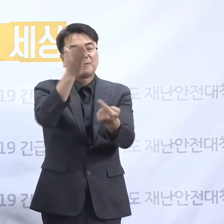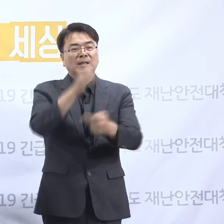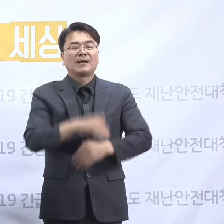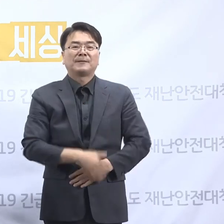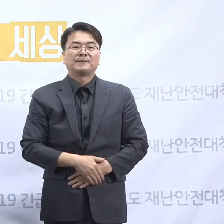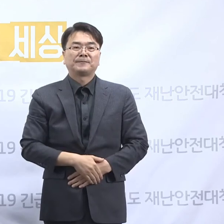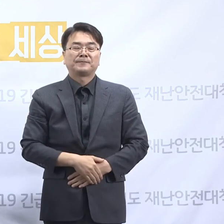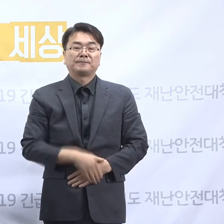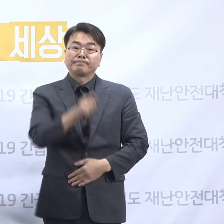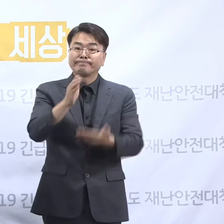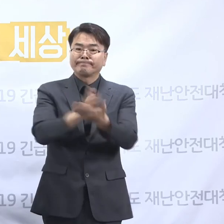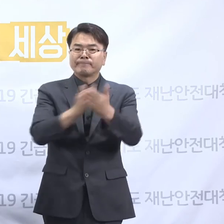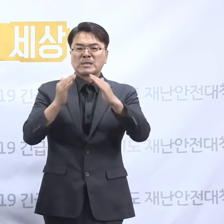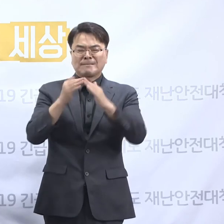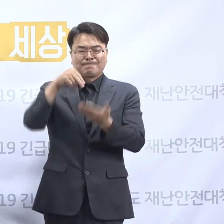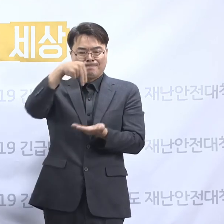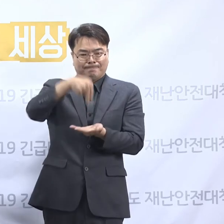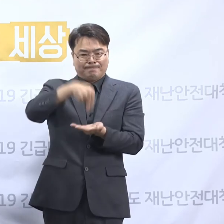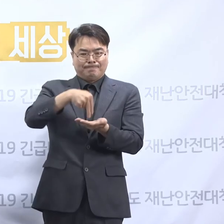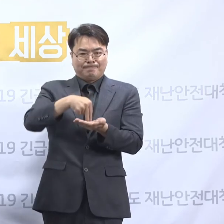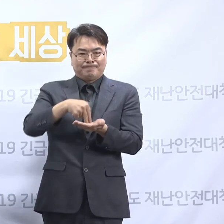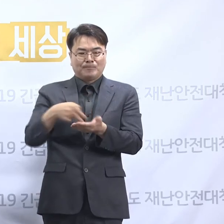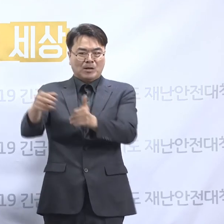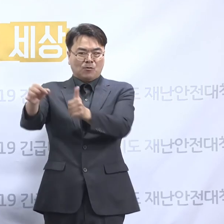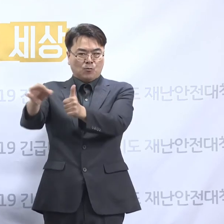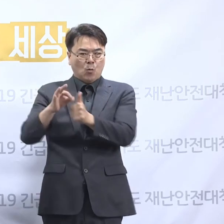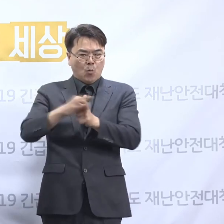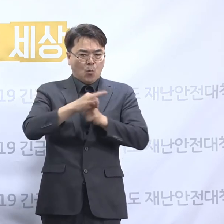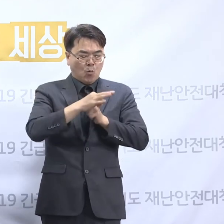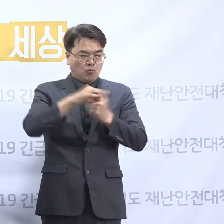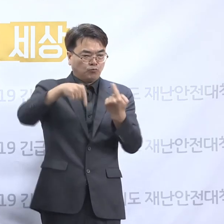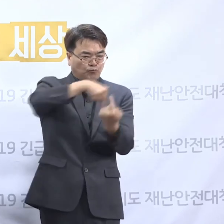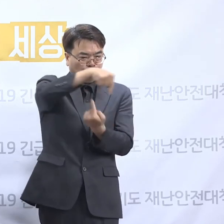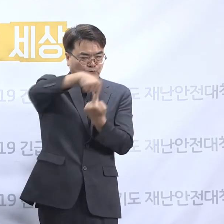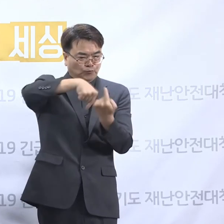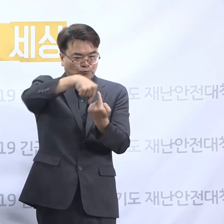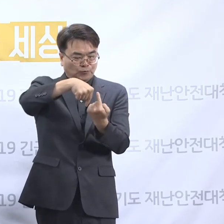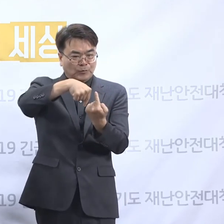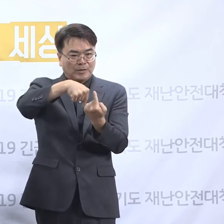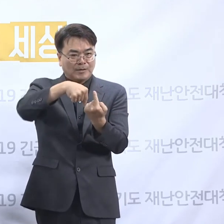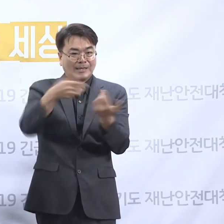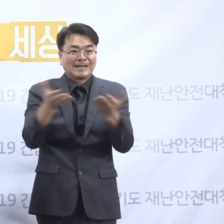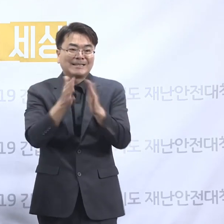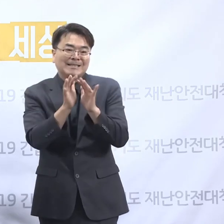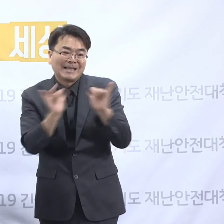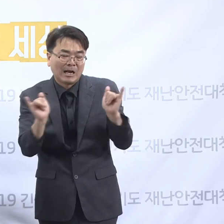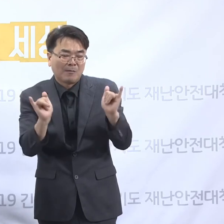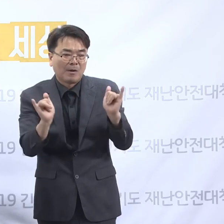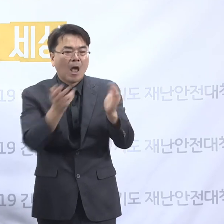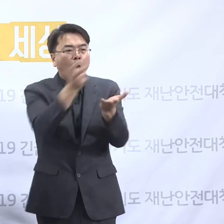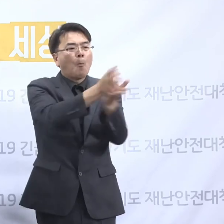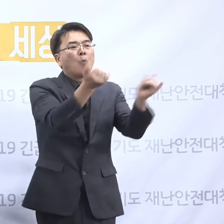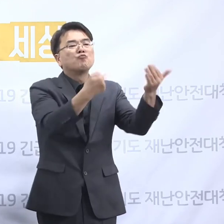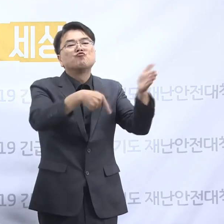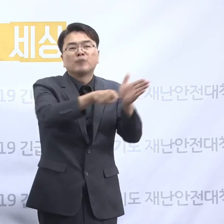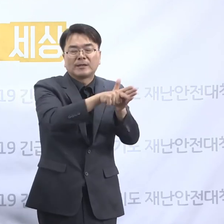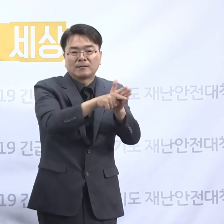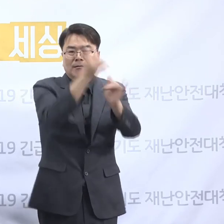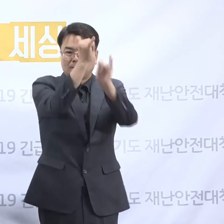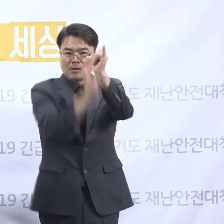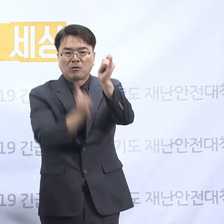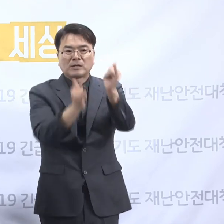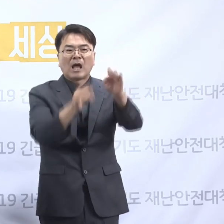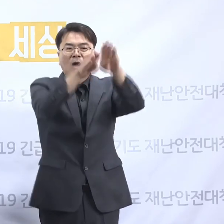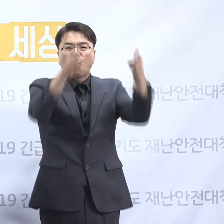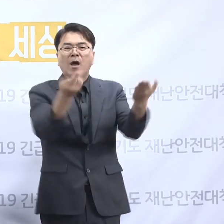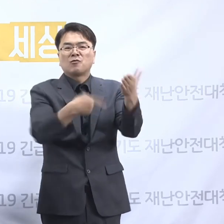이런 정부의 보조를 봐야 운영되는 양로시설의 인력을 법인과 역사관의 업무에 투입하여 할머니들에 대한